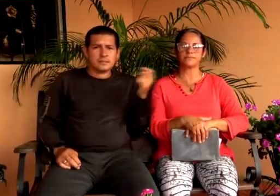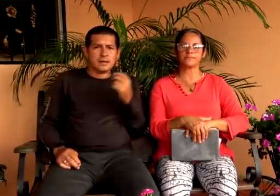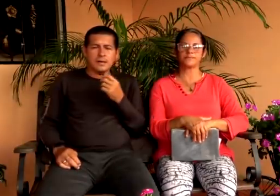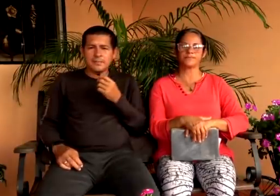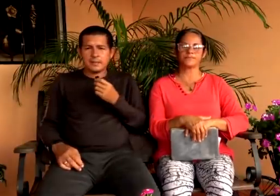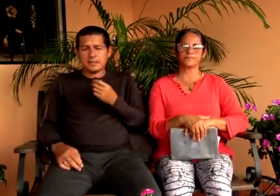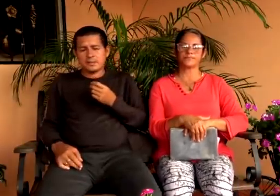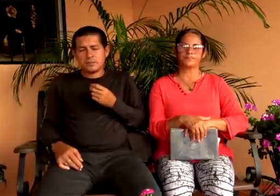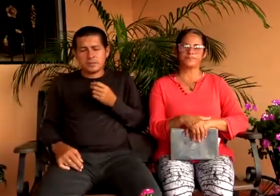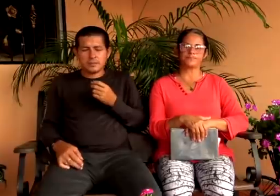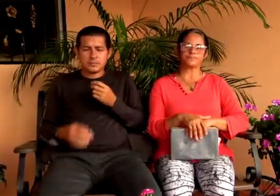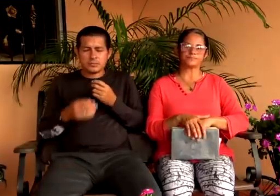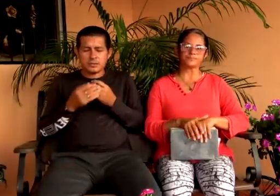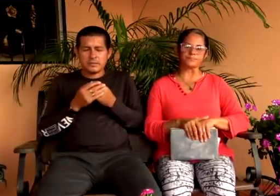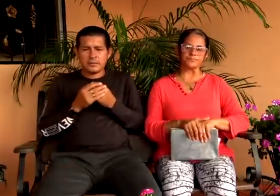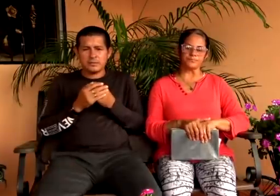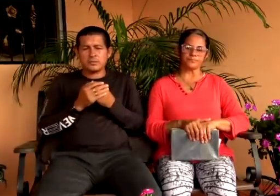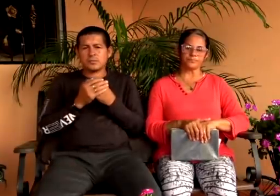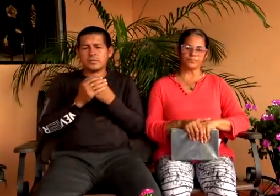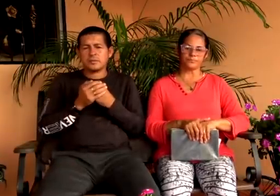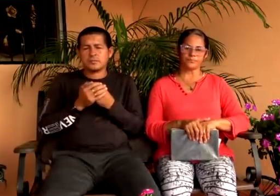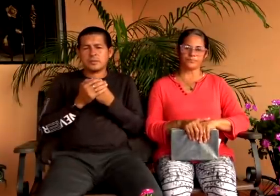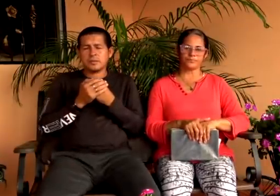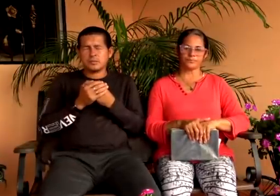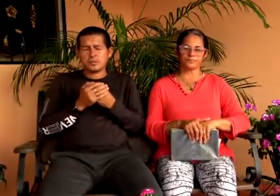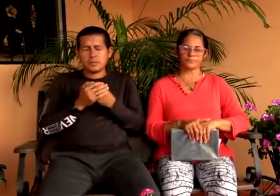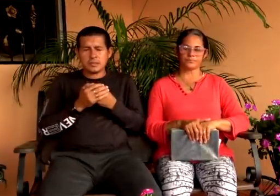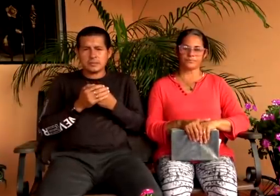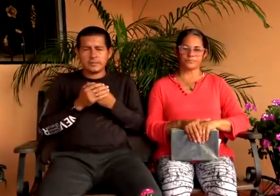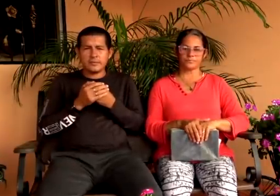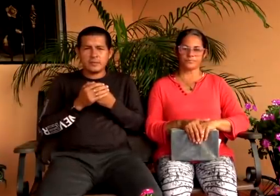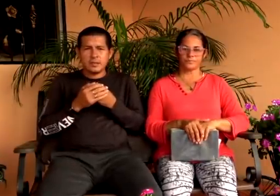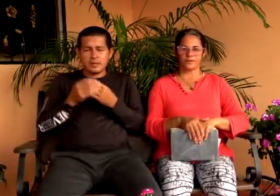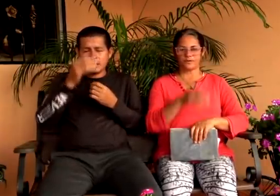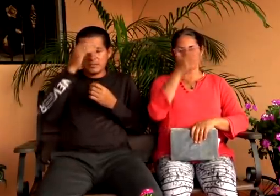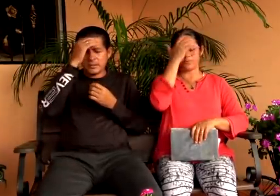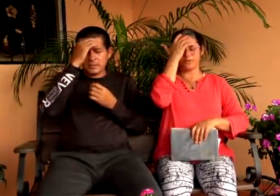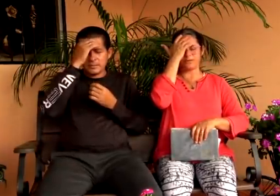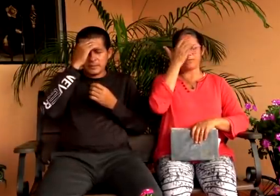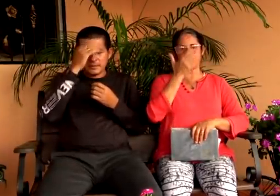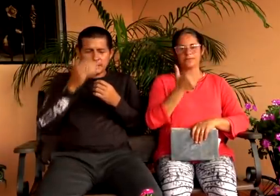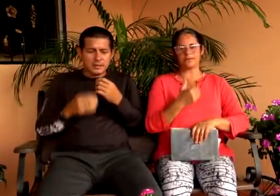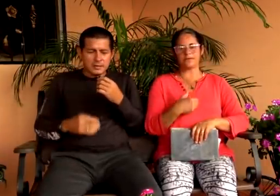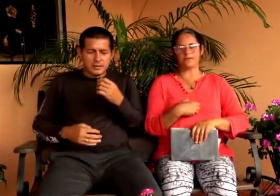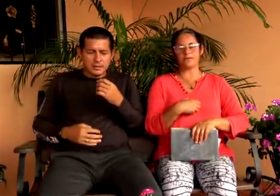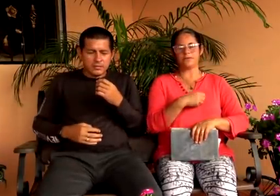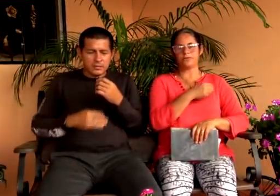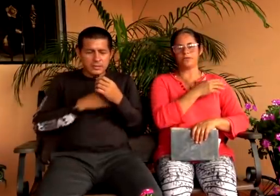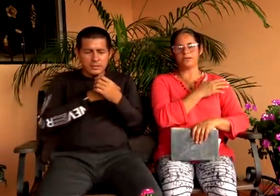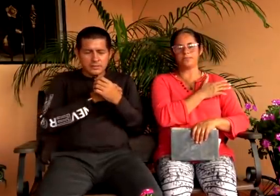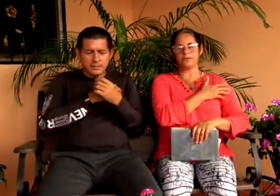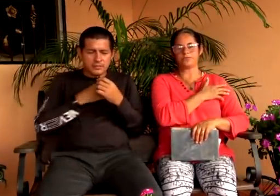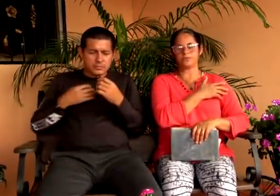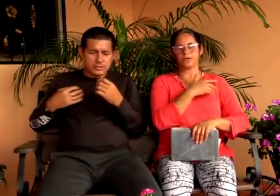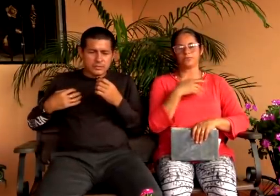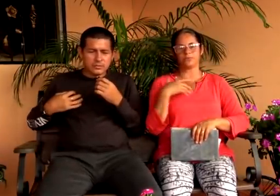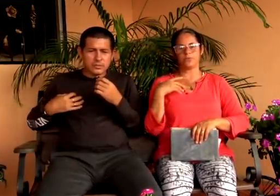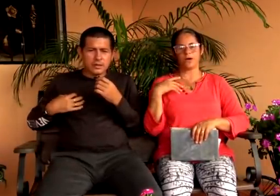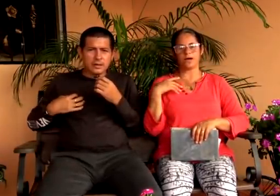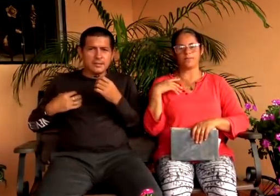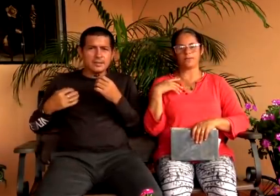siempre Amén que el Señor derrame su santa bendición sobre ustedes y nosotros la recibimos en el nombre del Padre y del Hijo y del Espíritu Santo